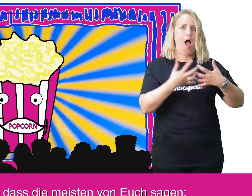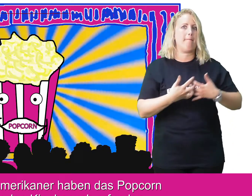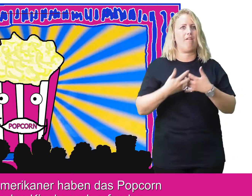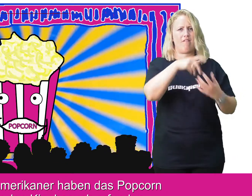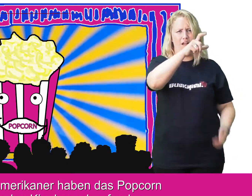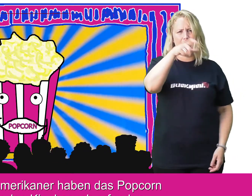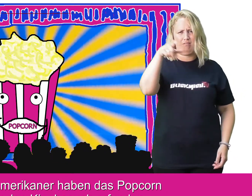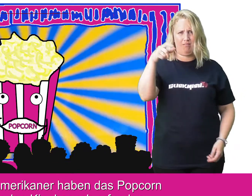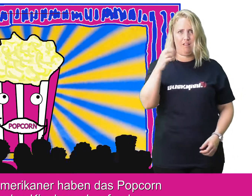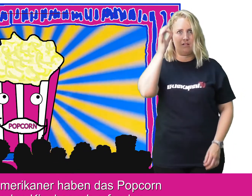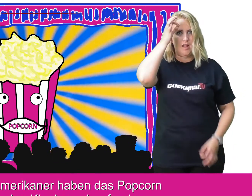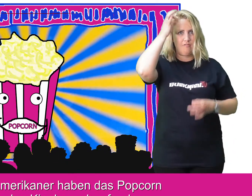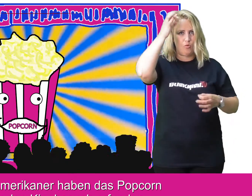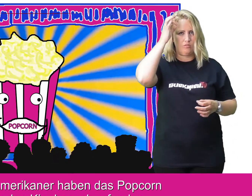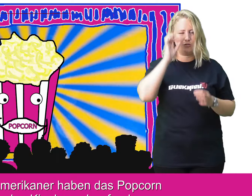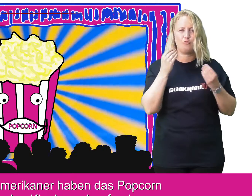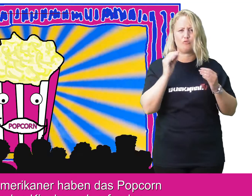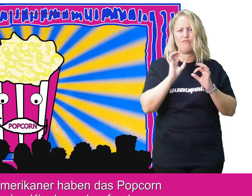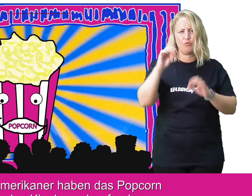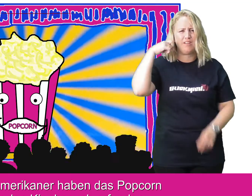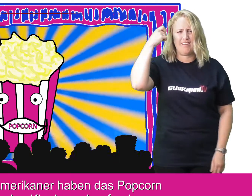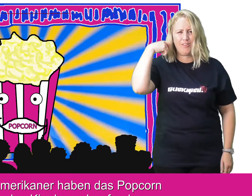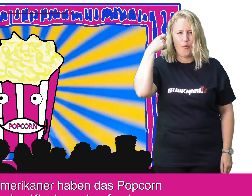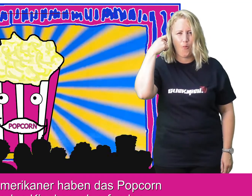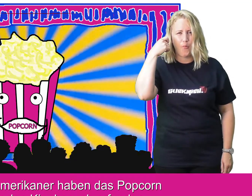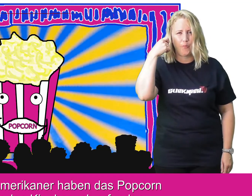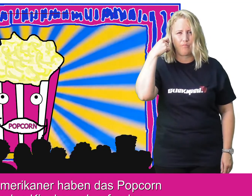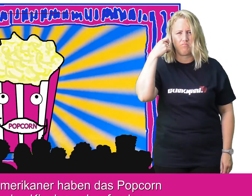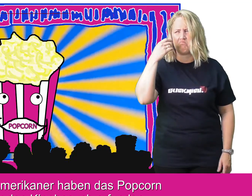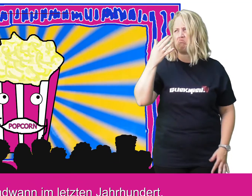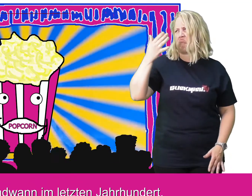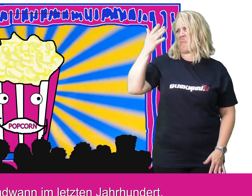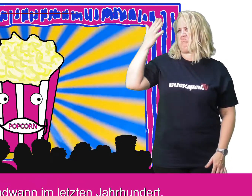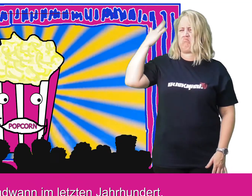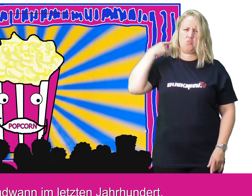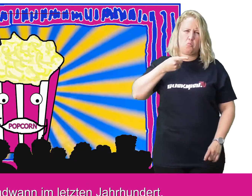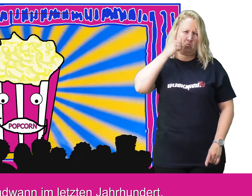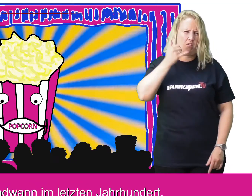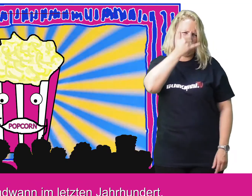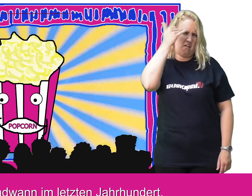die Amerikaner haben das Popcorn für den Kinobesuch erfunden. Irgendwann im letzten Jahrhundert.